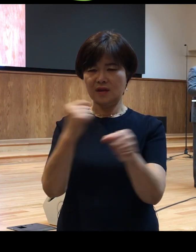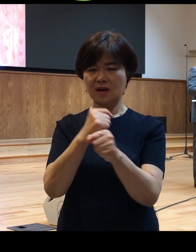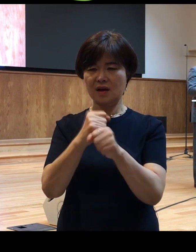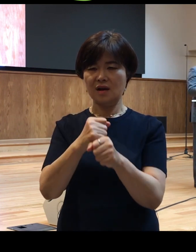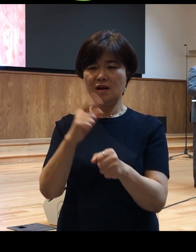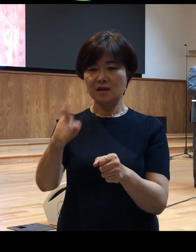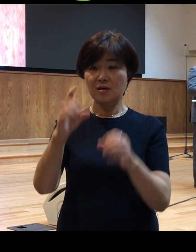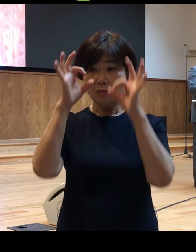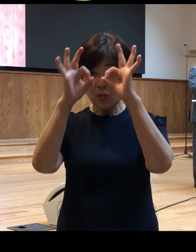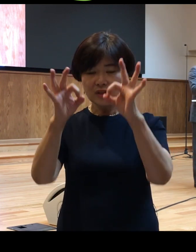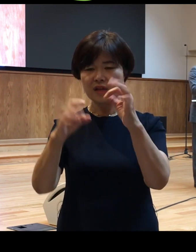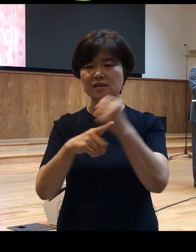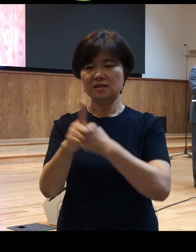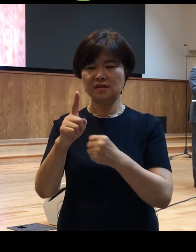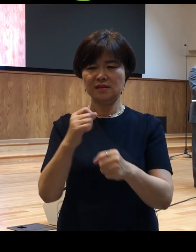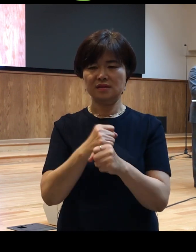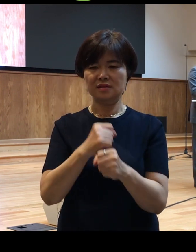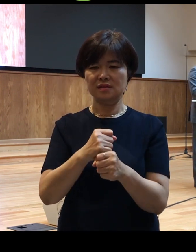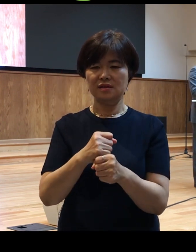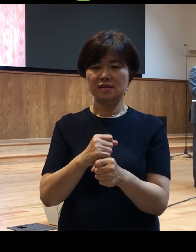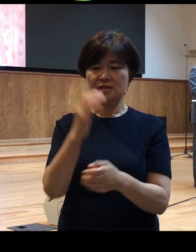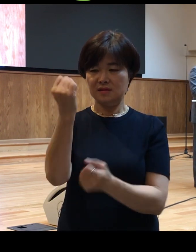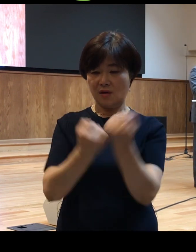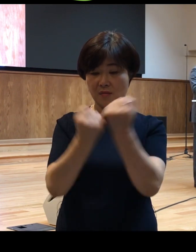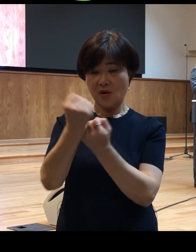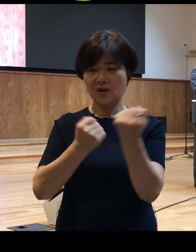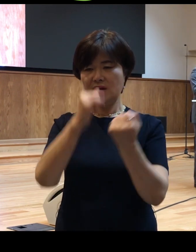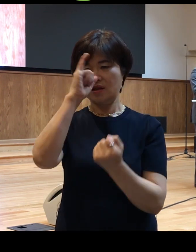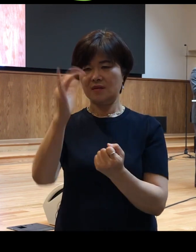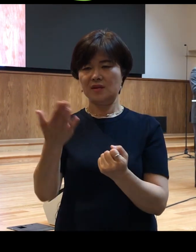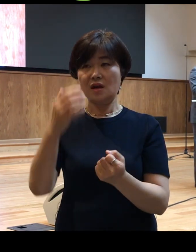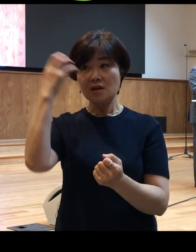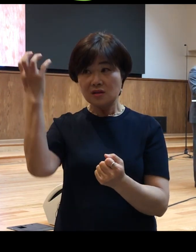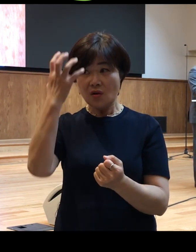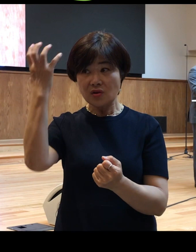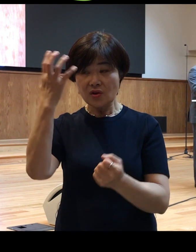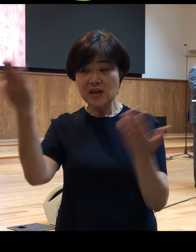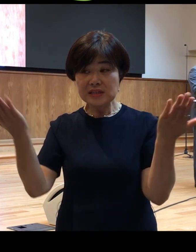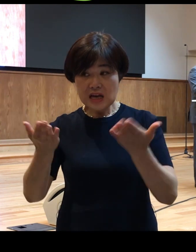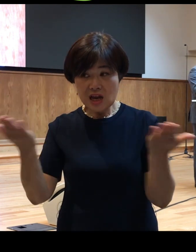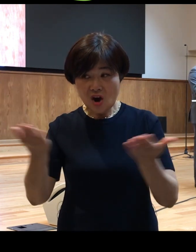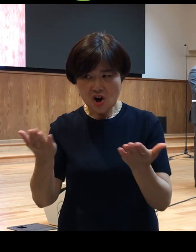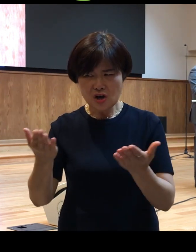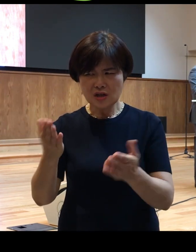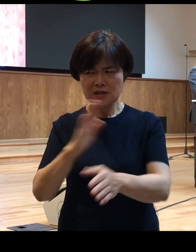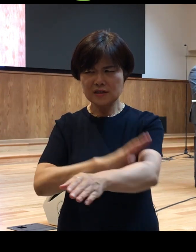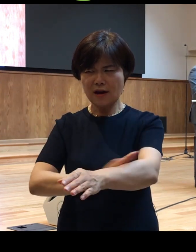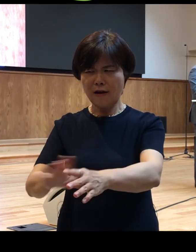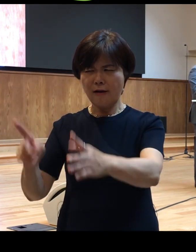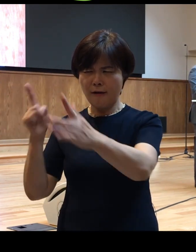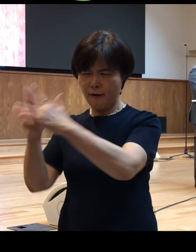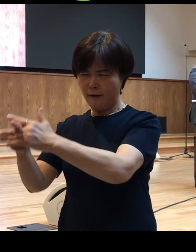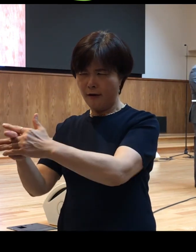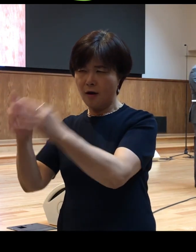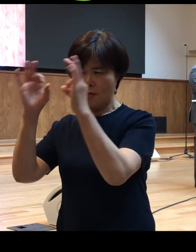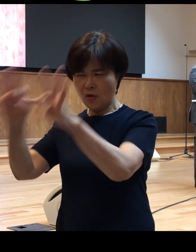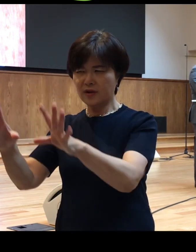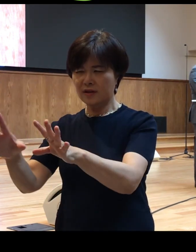이런 의미를 가지고 있다고 설명합니다 성령의 사역을 꿰뚫어보는 초자연적인